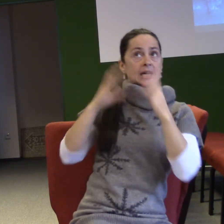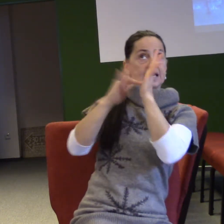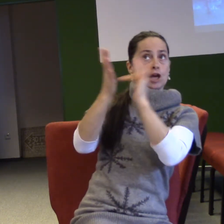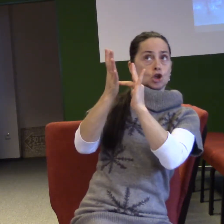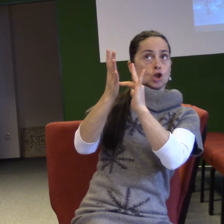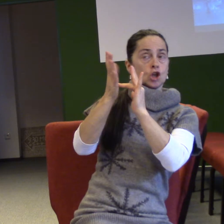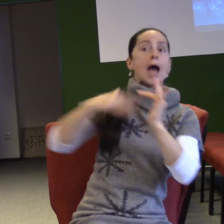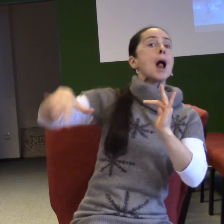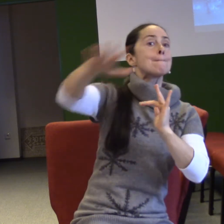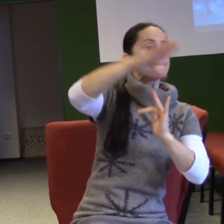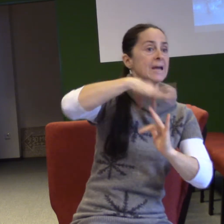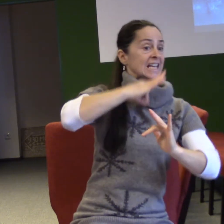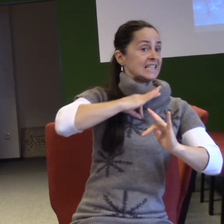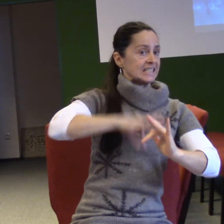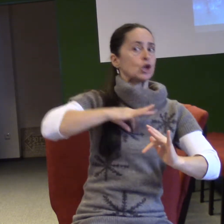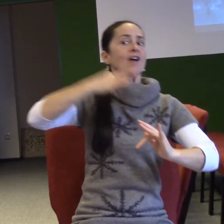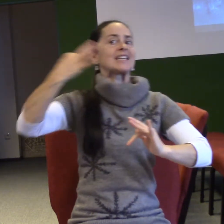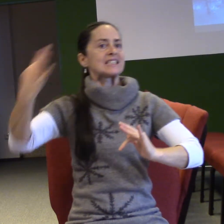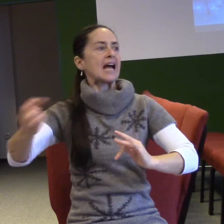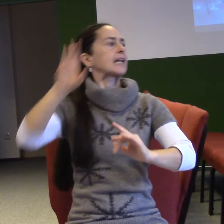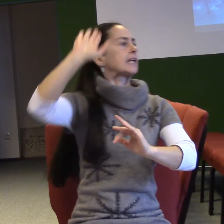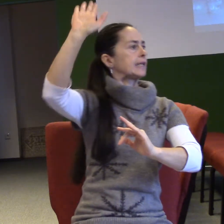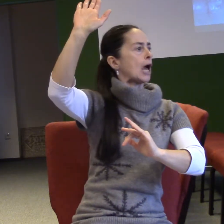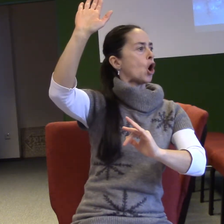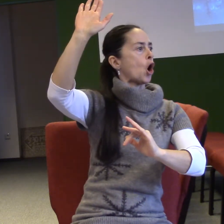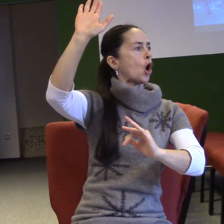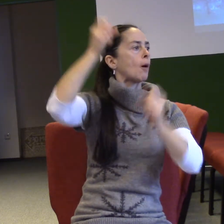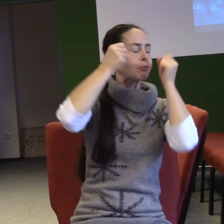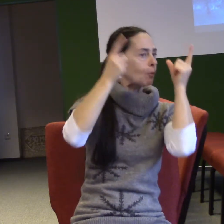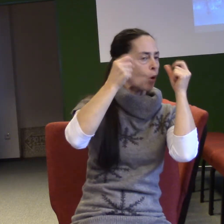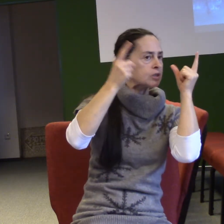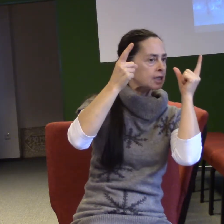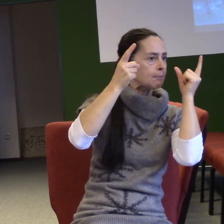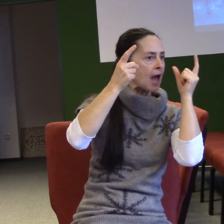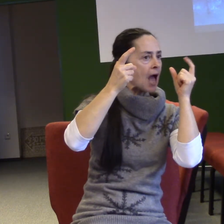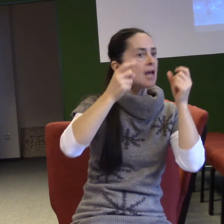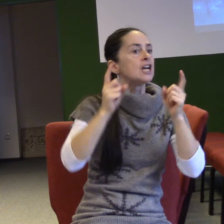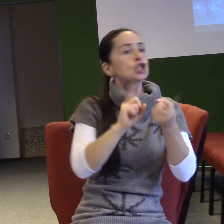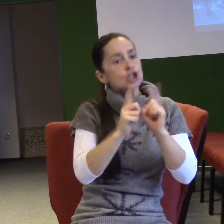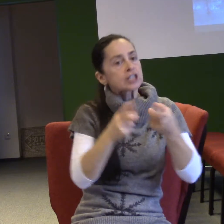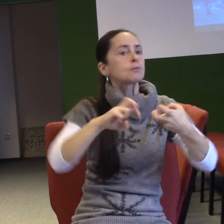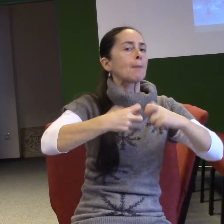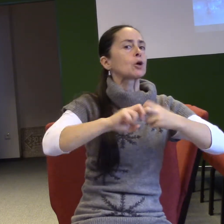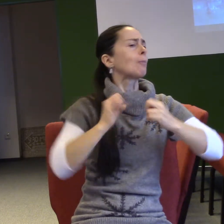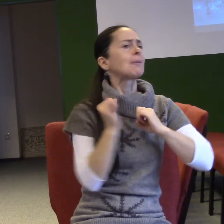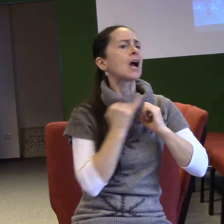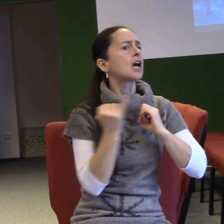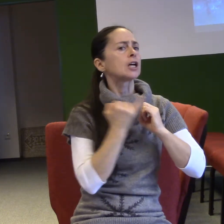To je ten největší základ, se kterým se probouzíme, kterým řešíme každý náš problém, kterým... S touto